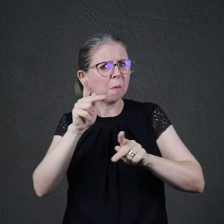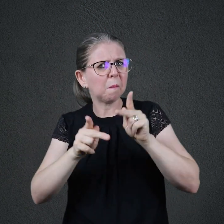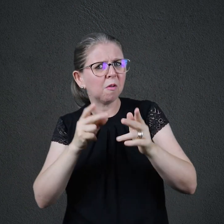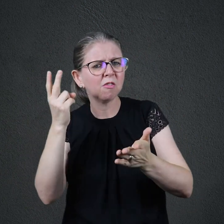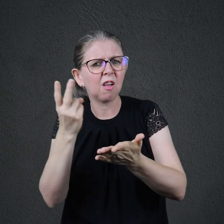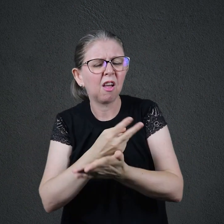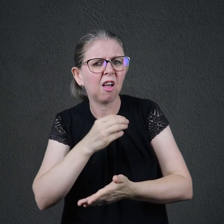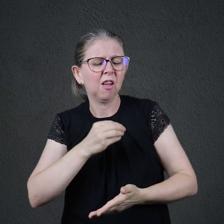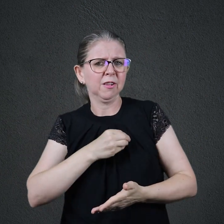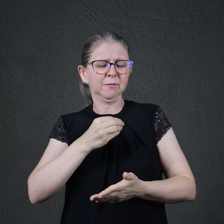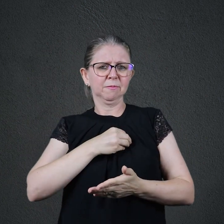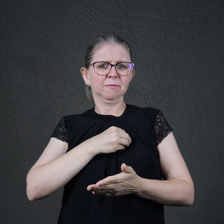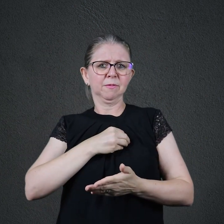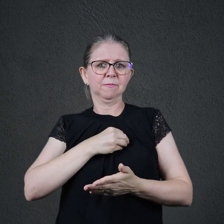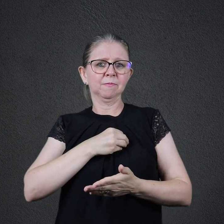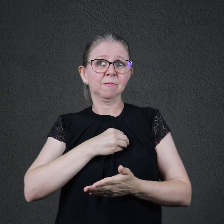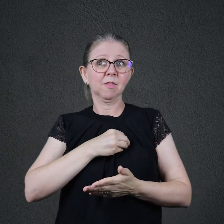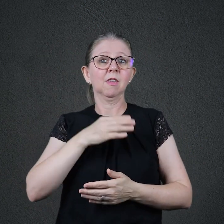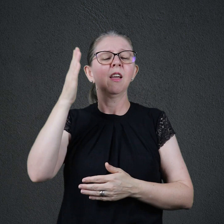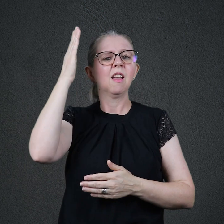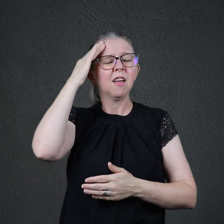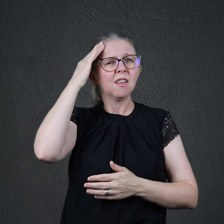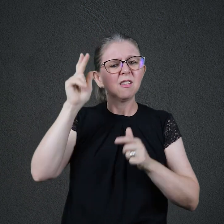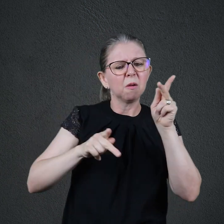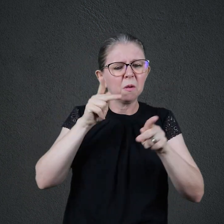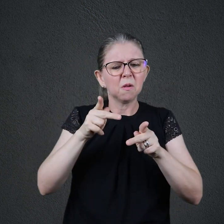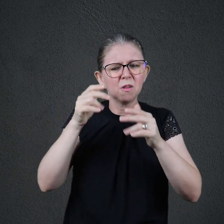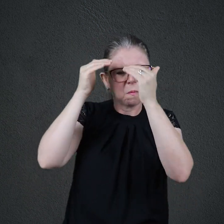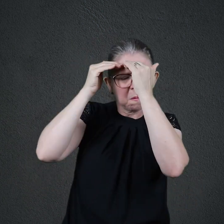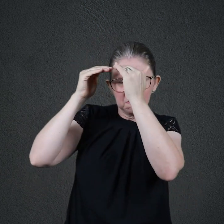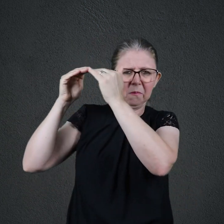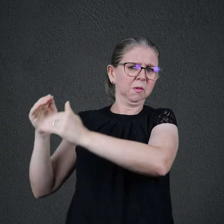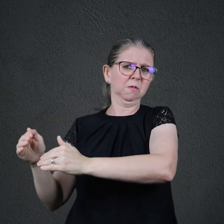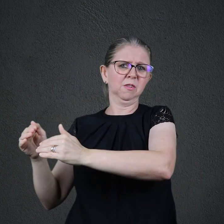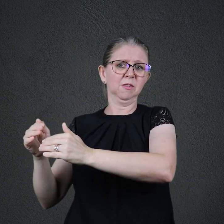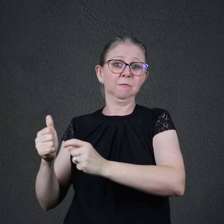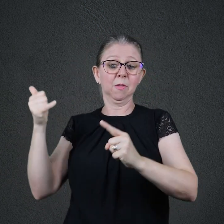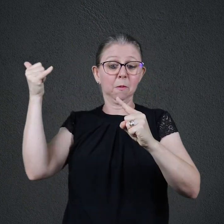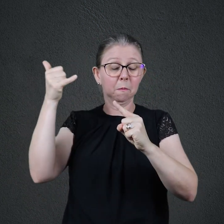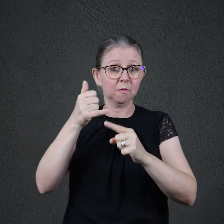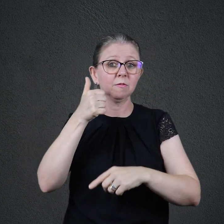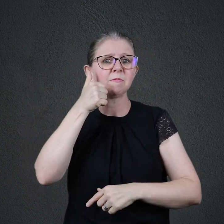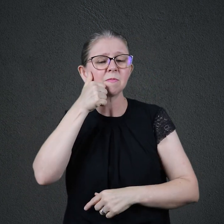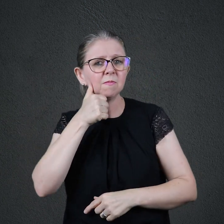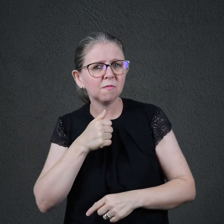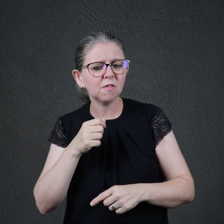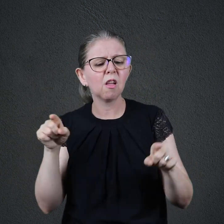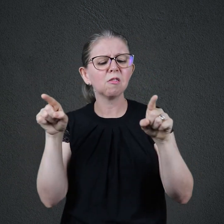devido à desobediência do povo. E a profetisa Arruda, consultada, confirmou que havia motivo para a